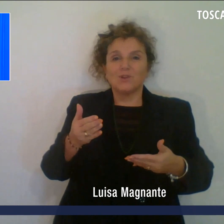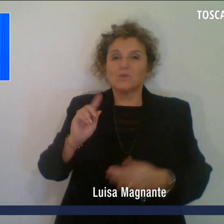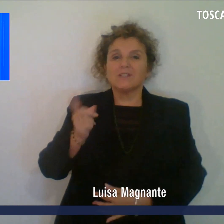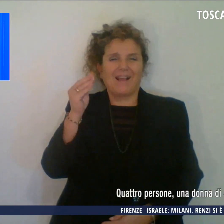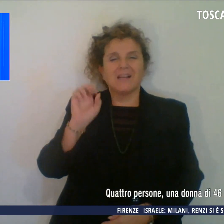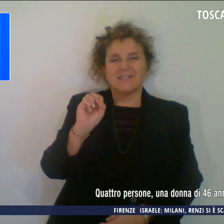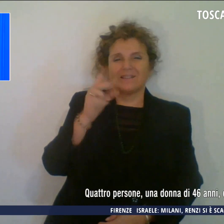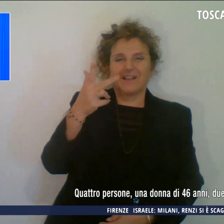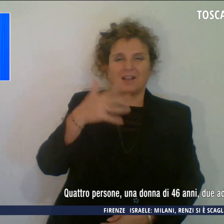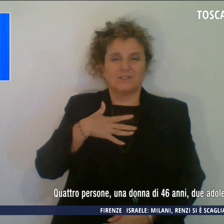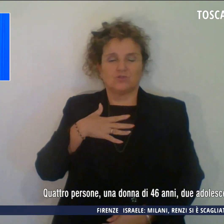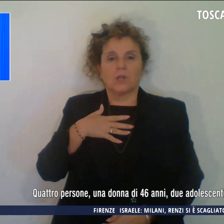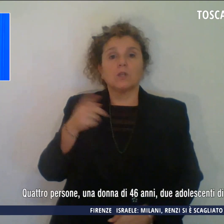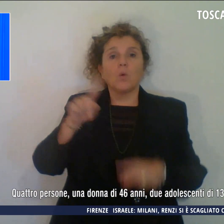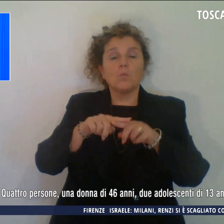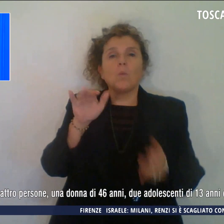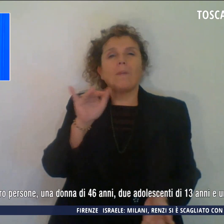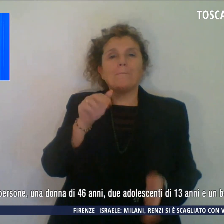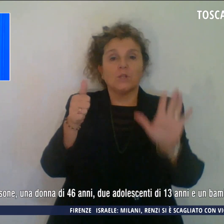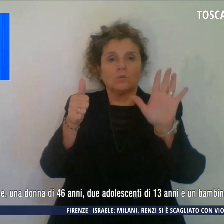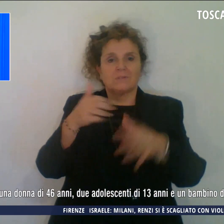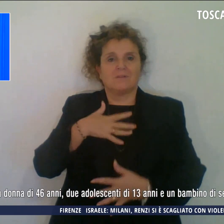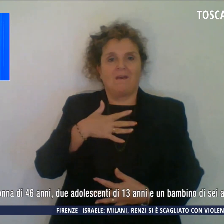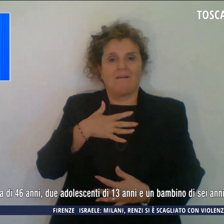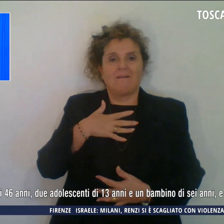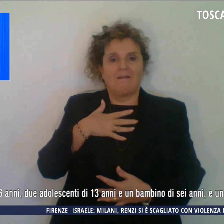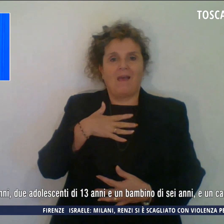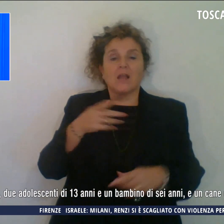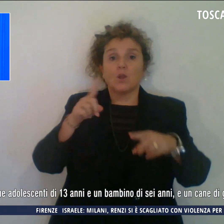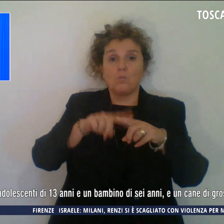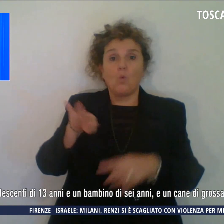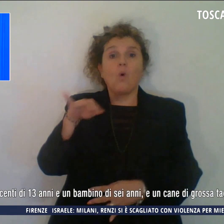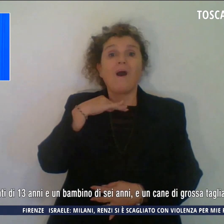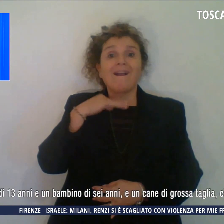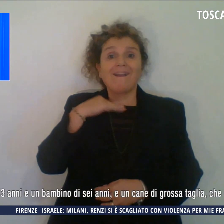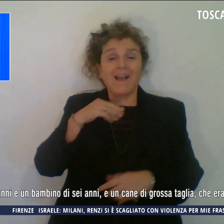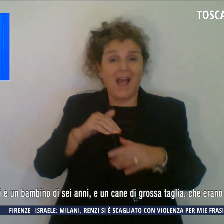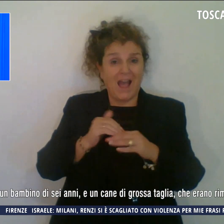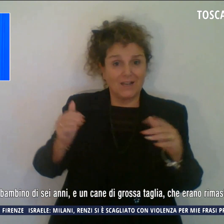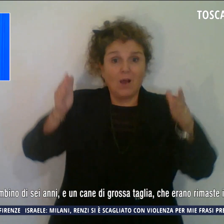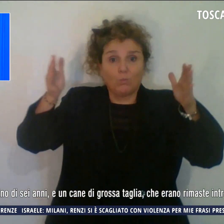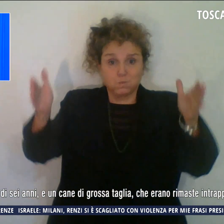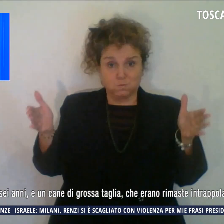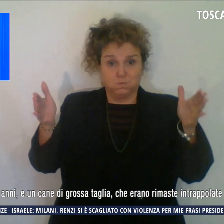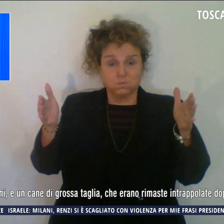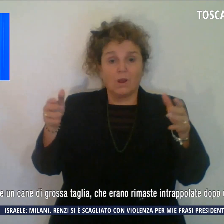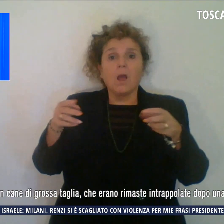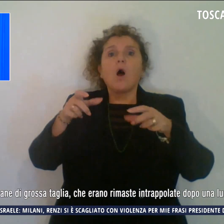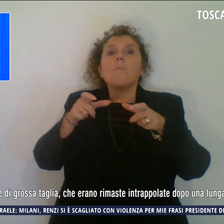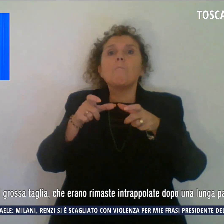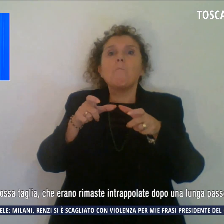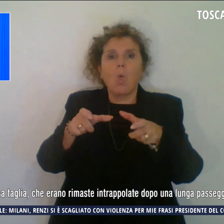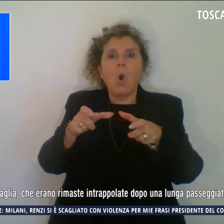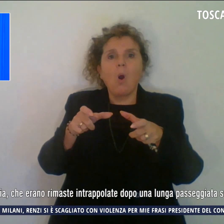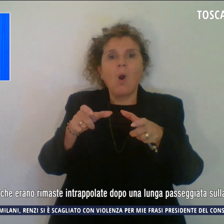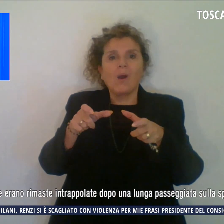Un bambino di 6 anni, ma anche un cane di grossa taglia, che erano rimaste intrappolate